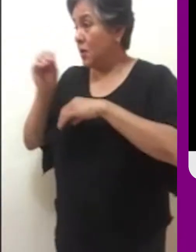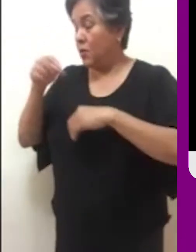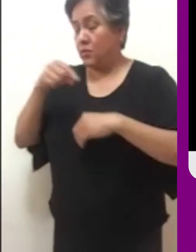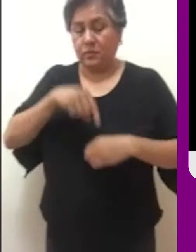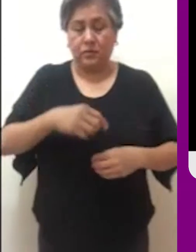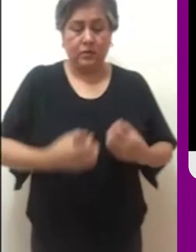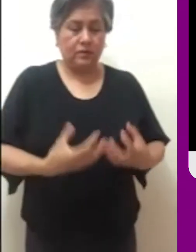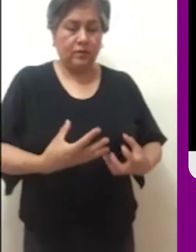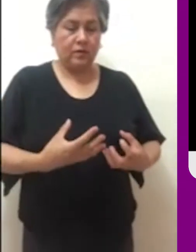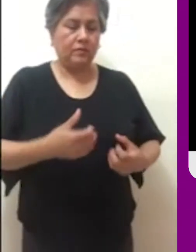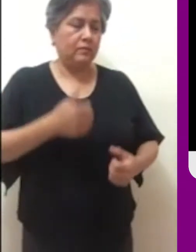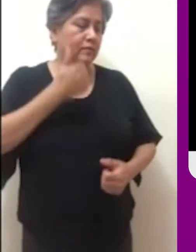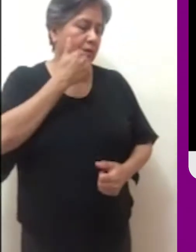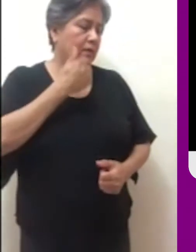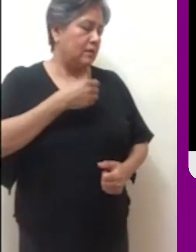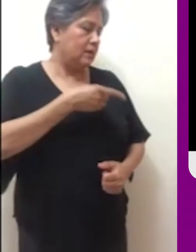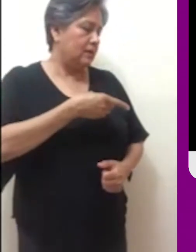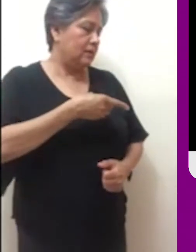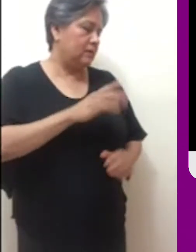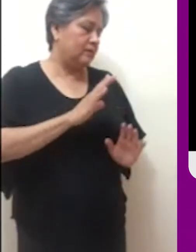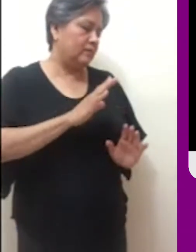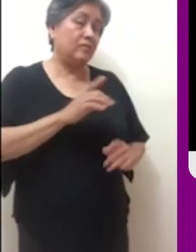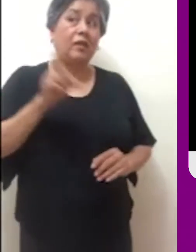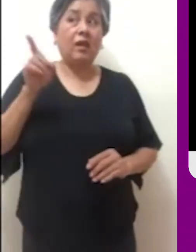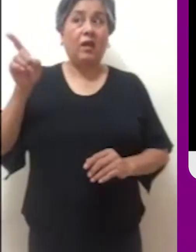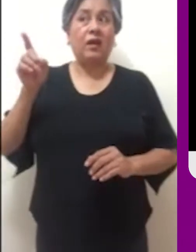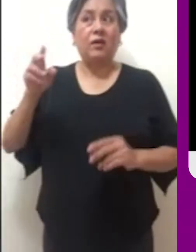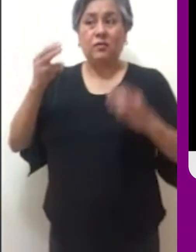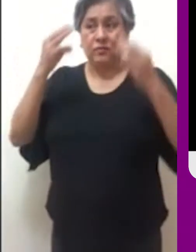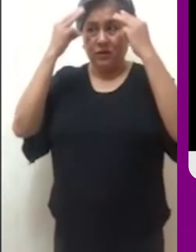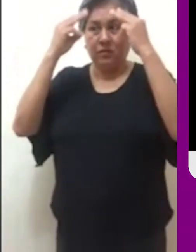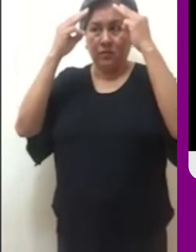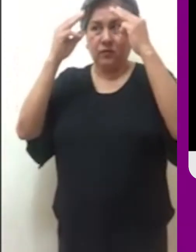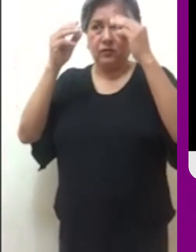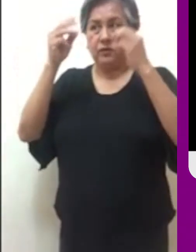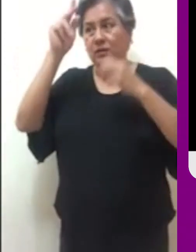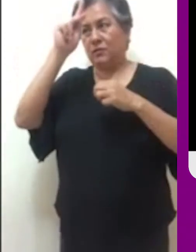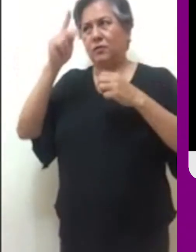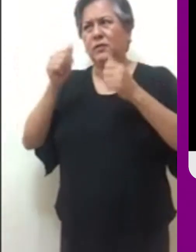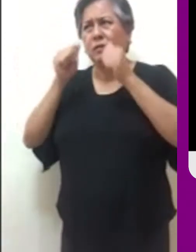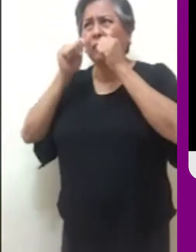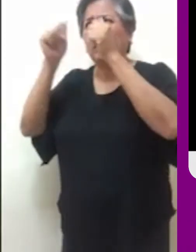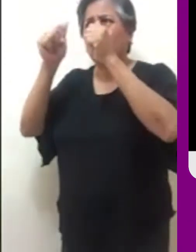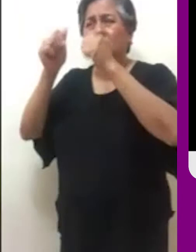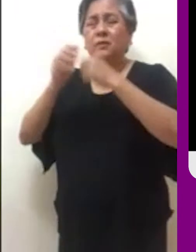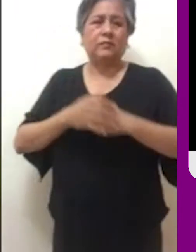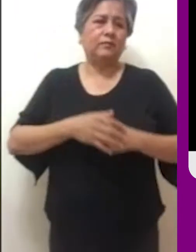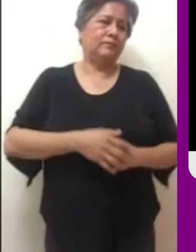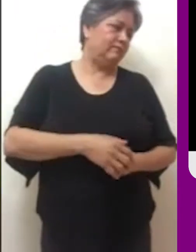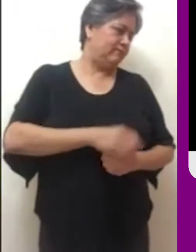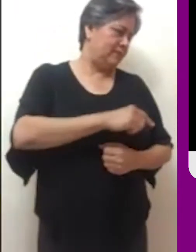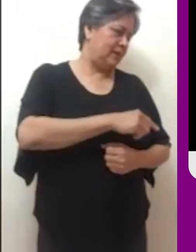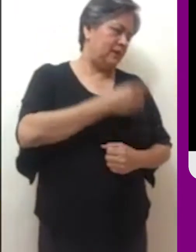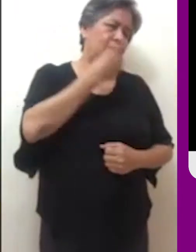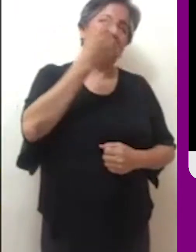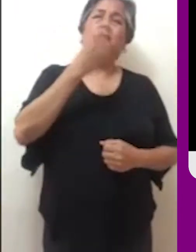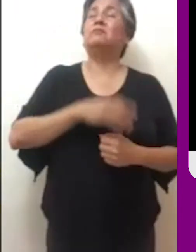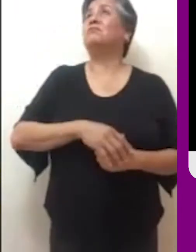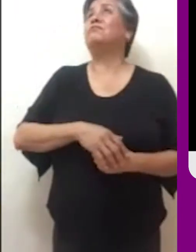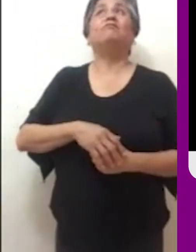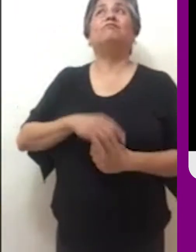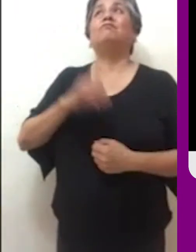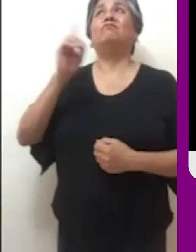dijo, Tienen a Moisés y a los profetas que los escuchen. Pero el rico replicó, No,